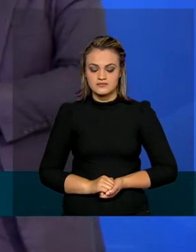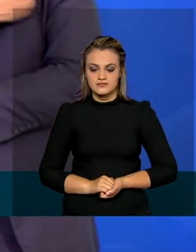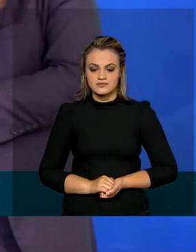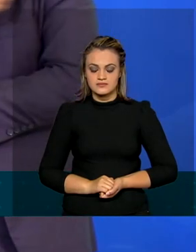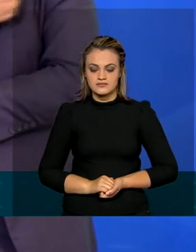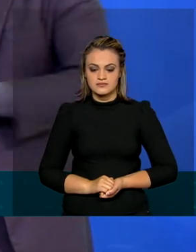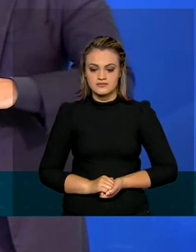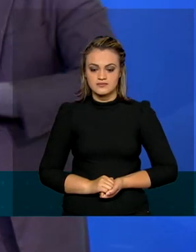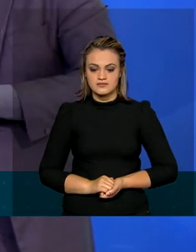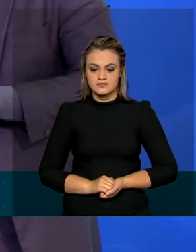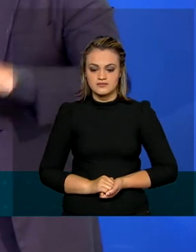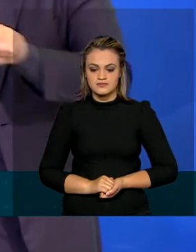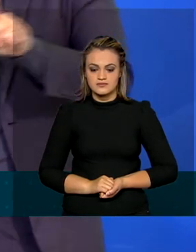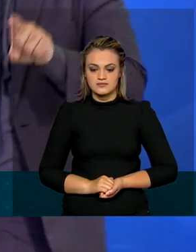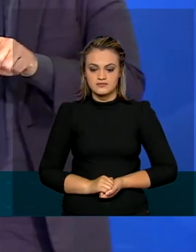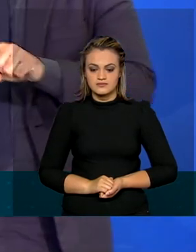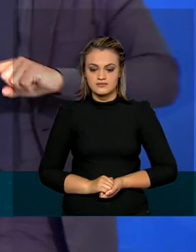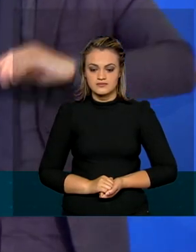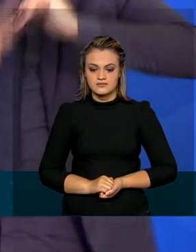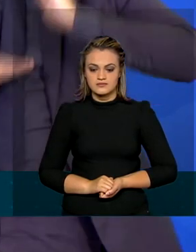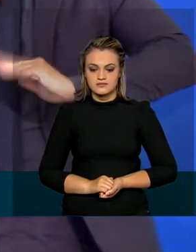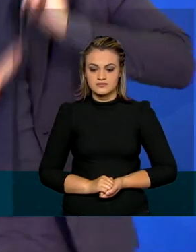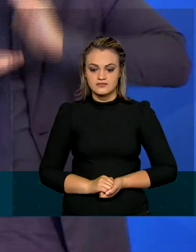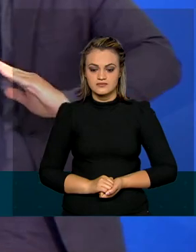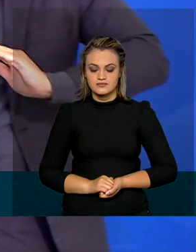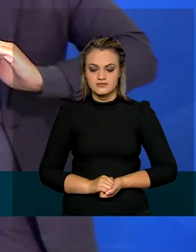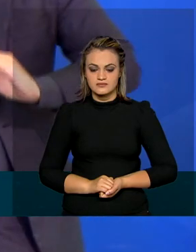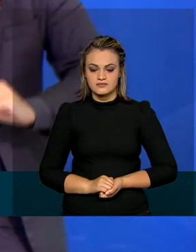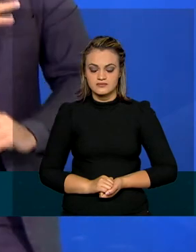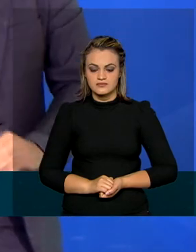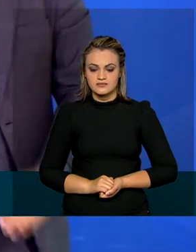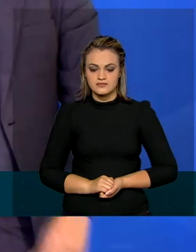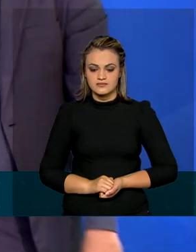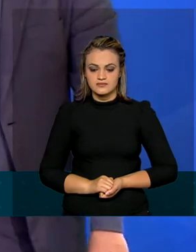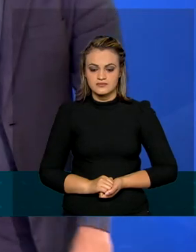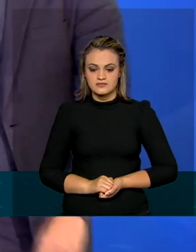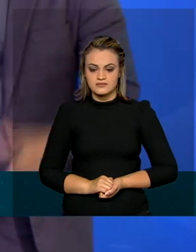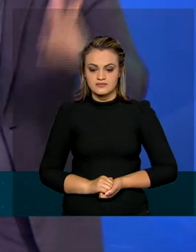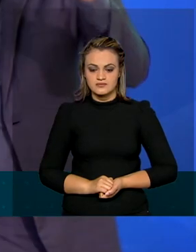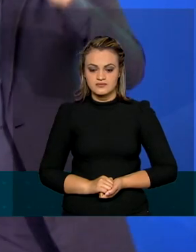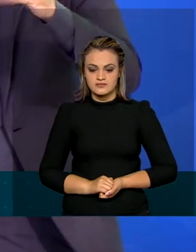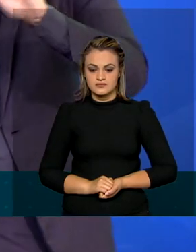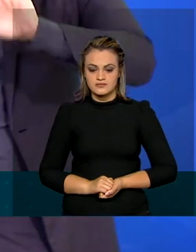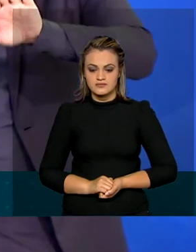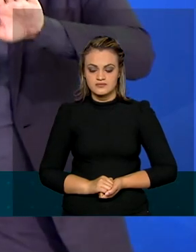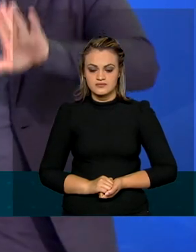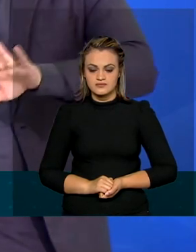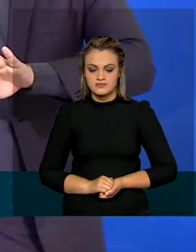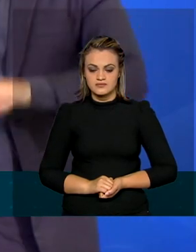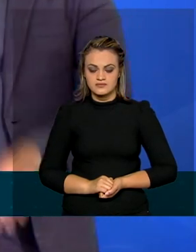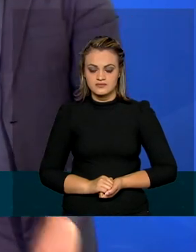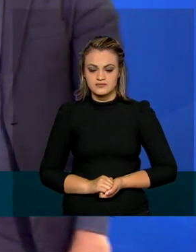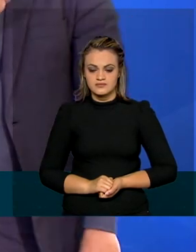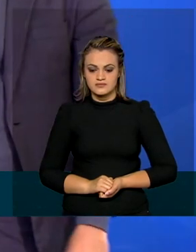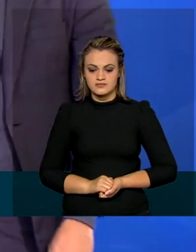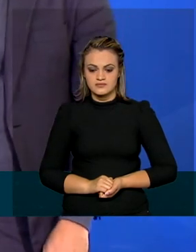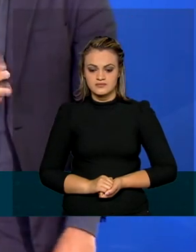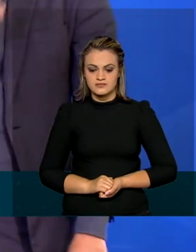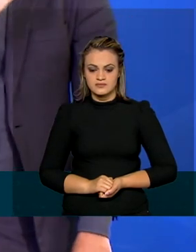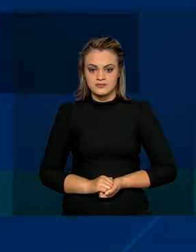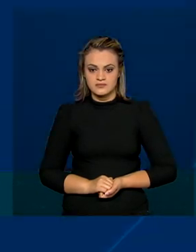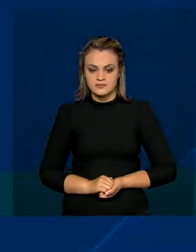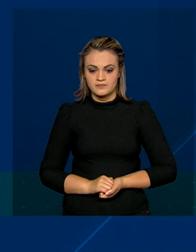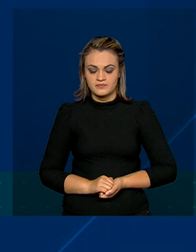de saúde são um verdadeiro exército que conhecem a vida de cada um dos